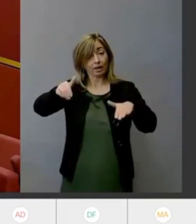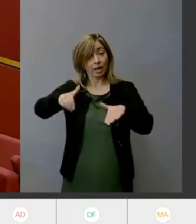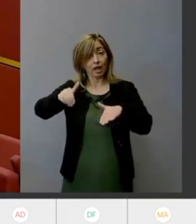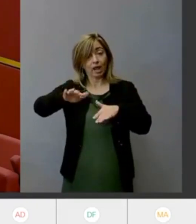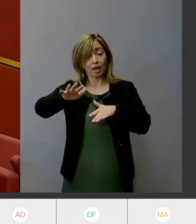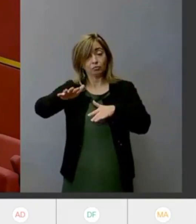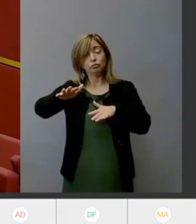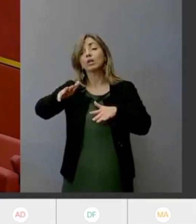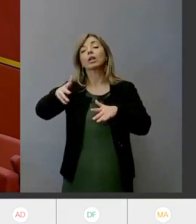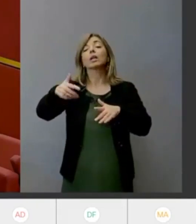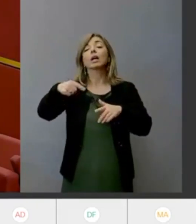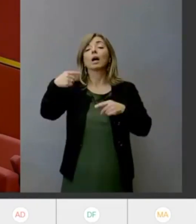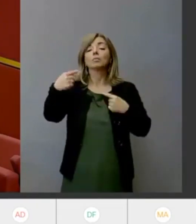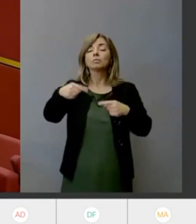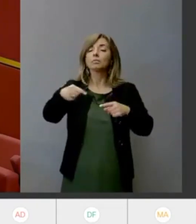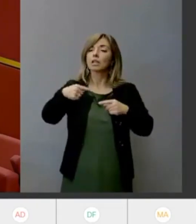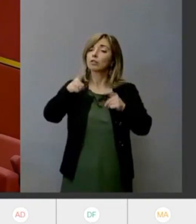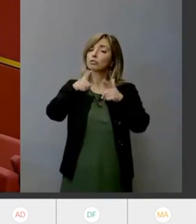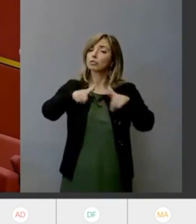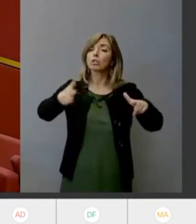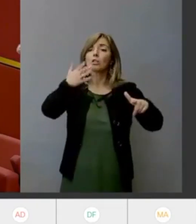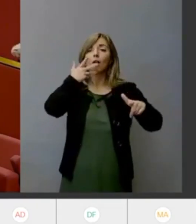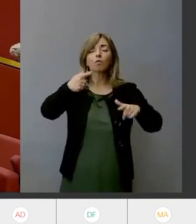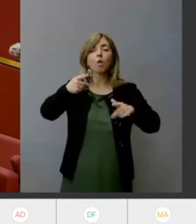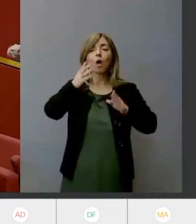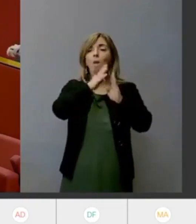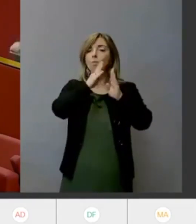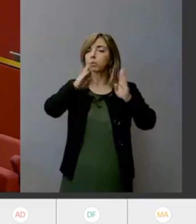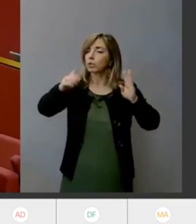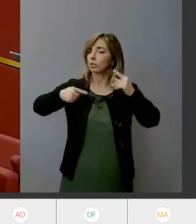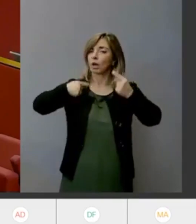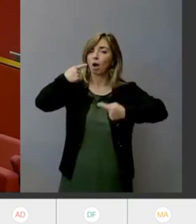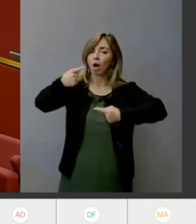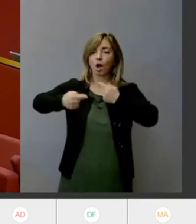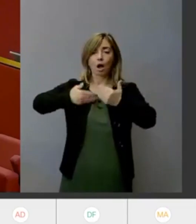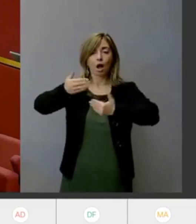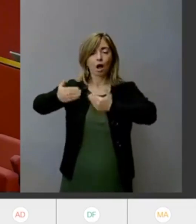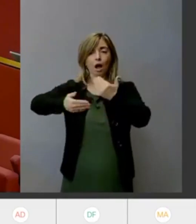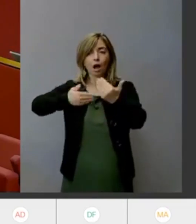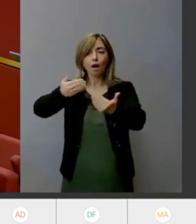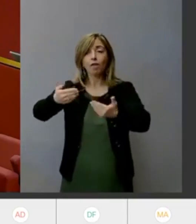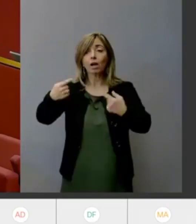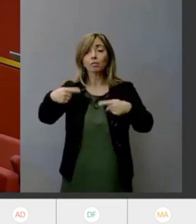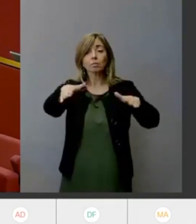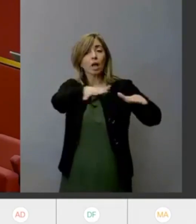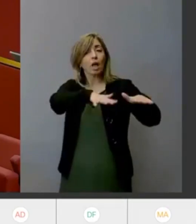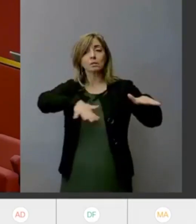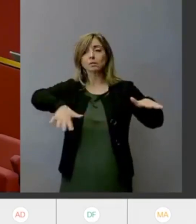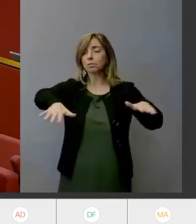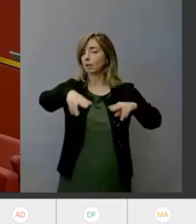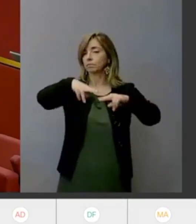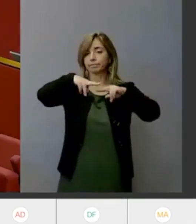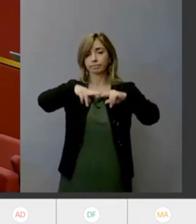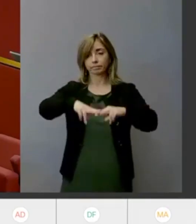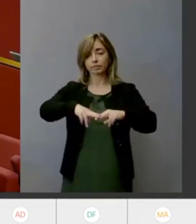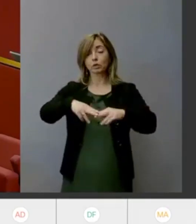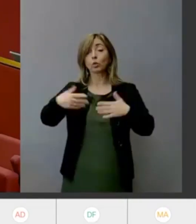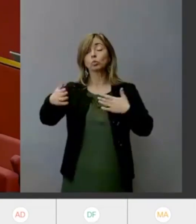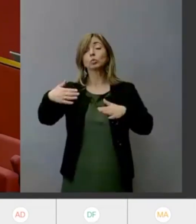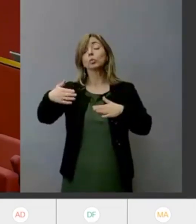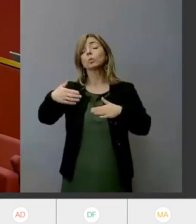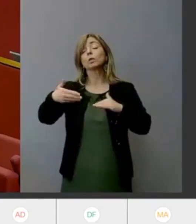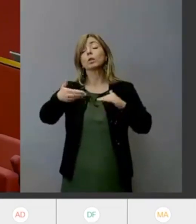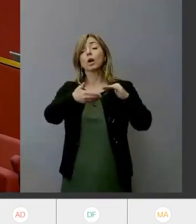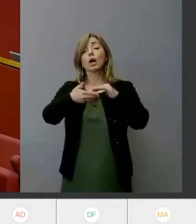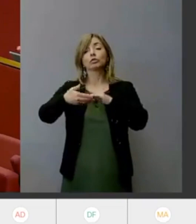e anche ad esse rimanga appunto destinati spazi fondamentali. È intervenuta subito l'Associazione Nazionale Biblioteche